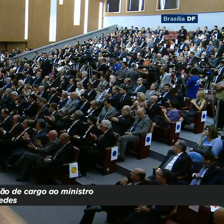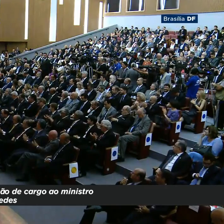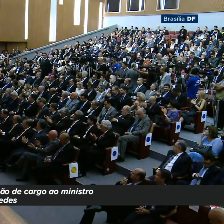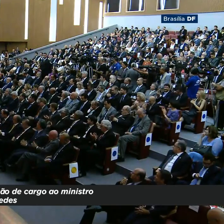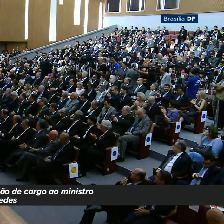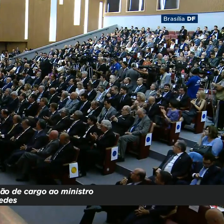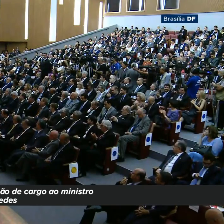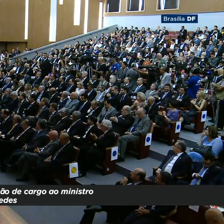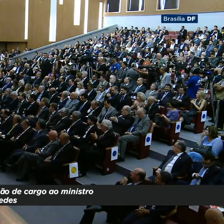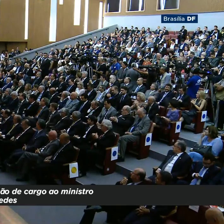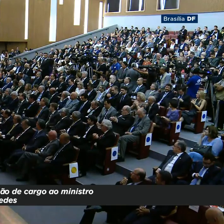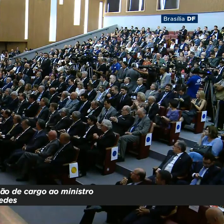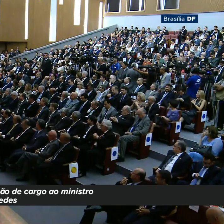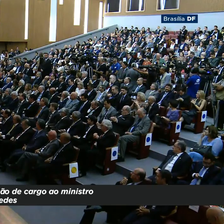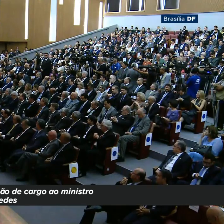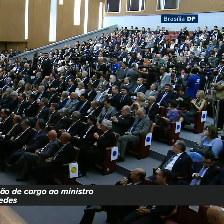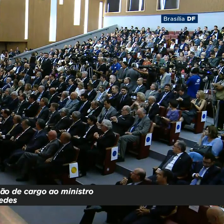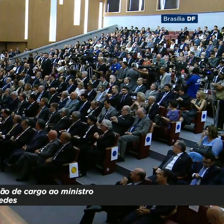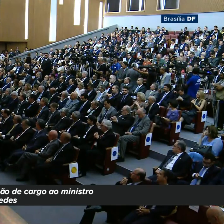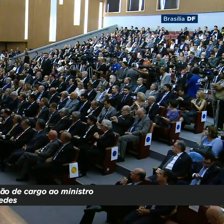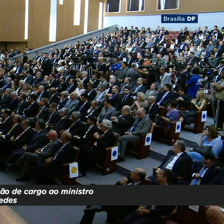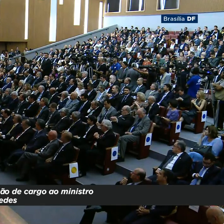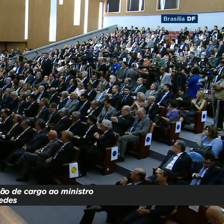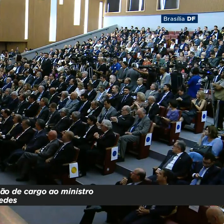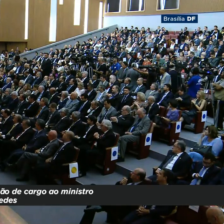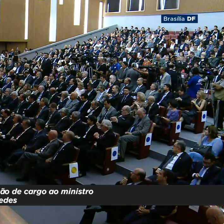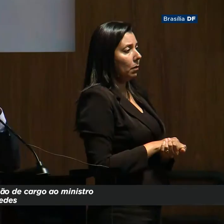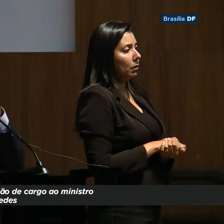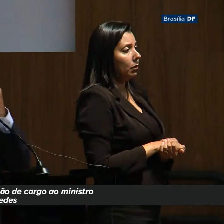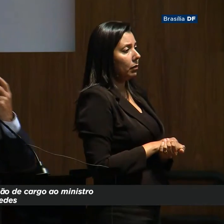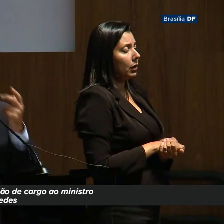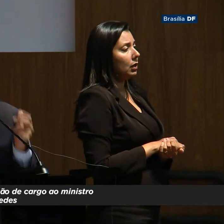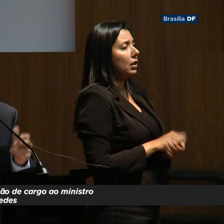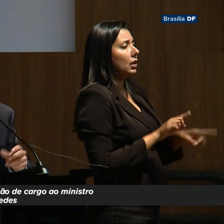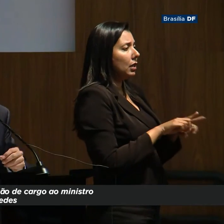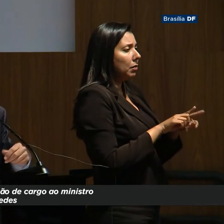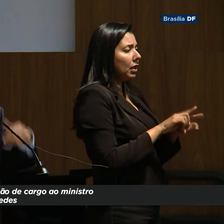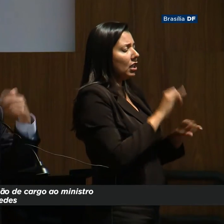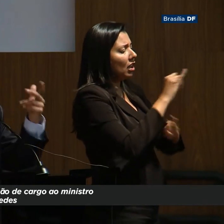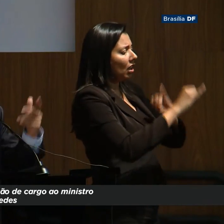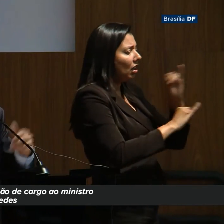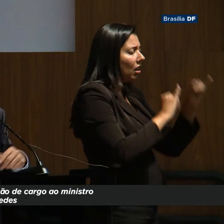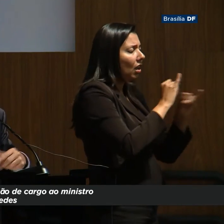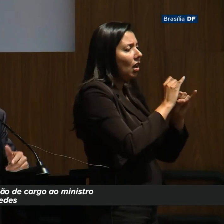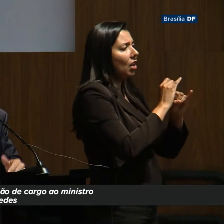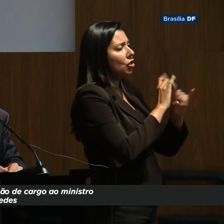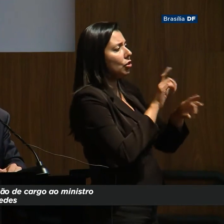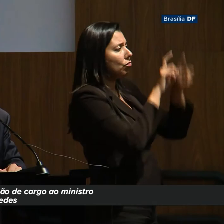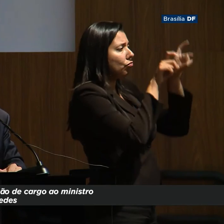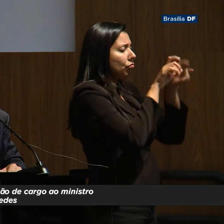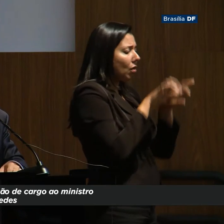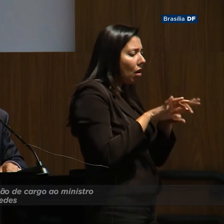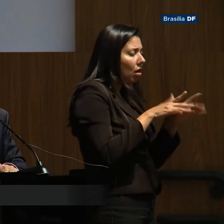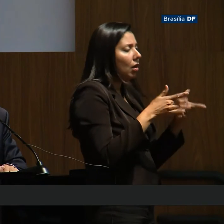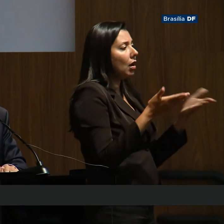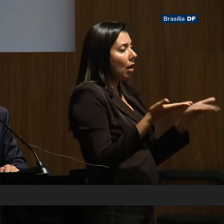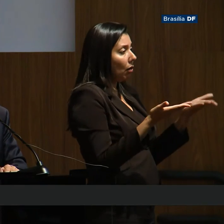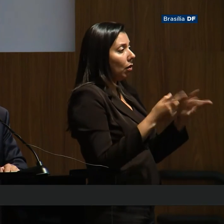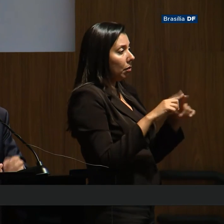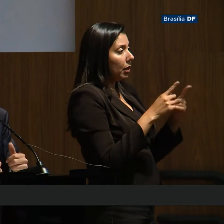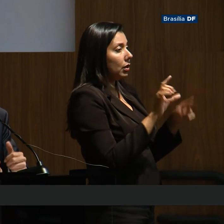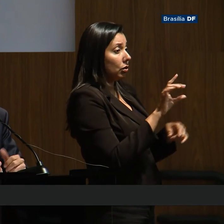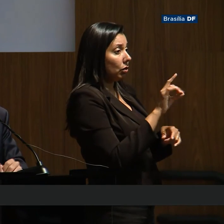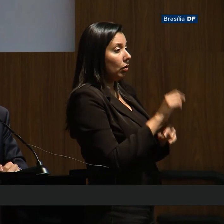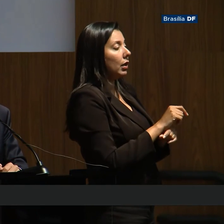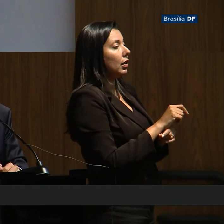essa revolução digital, essa revolução digital, de informática, tudo isso, na verdade, na época era informática, agora mais recente é